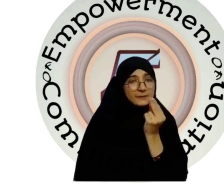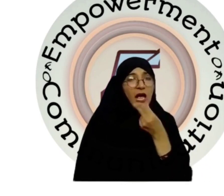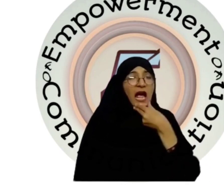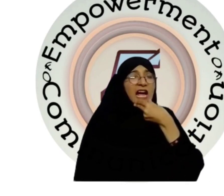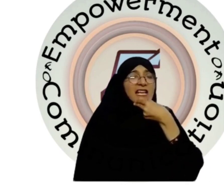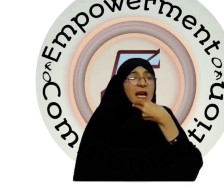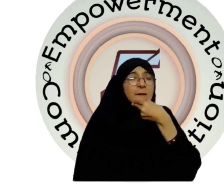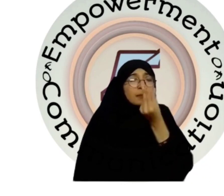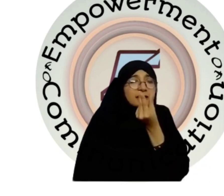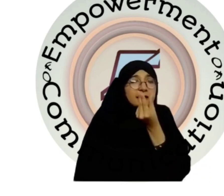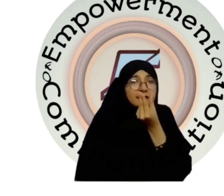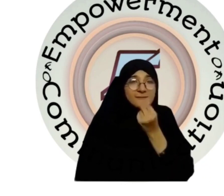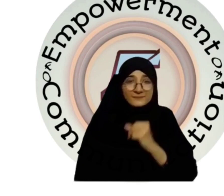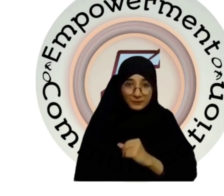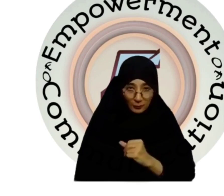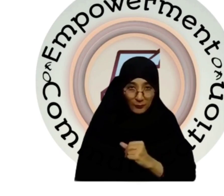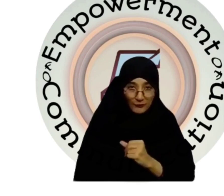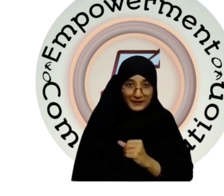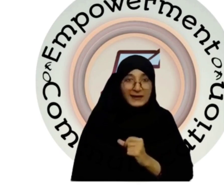ओक